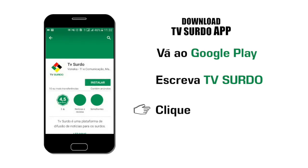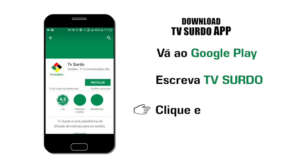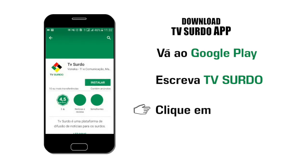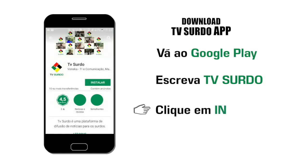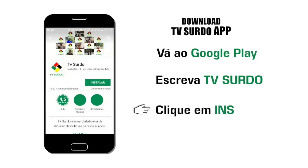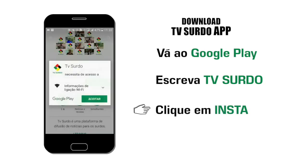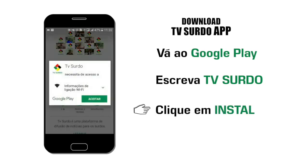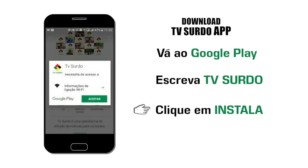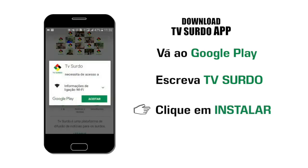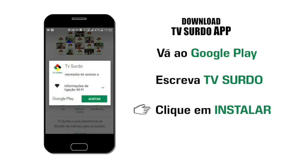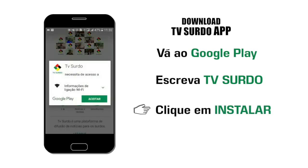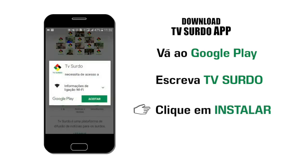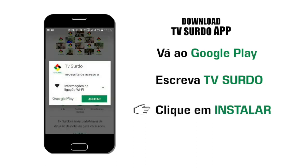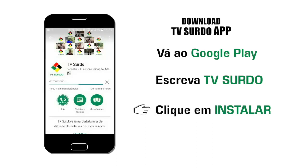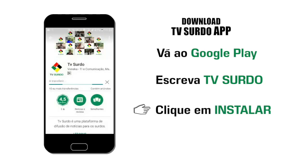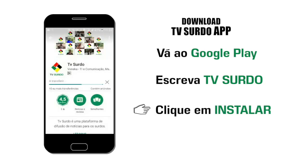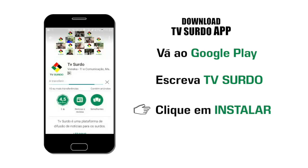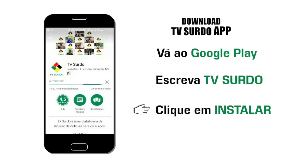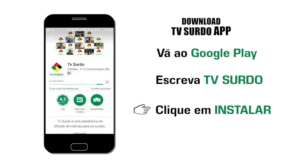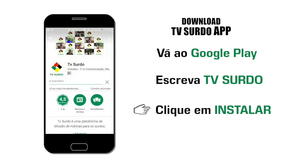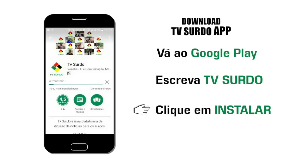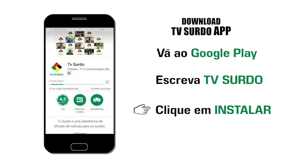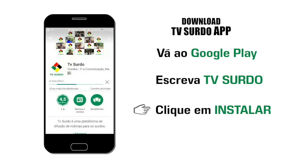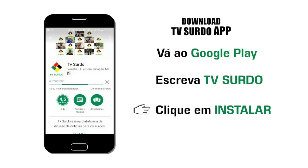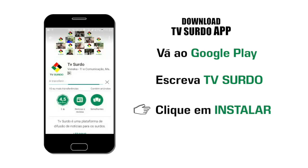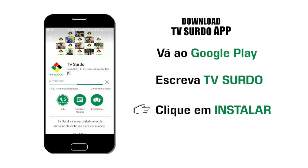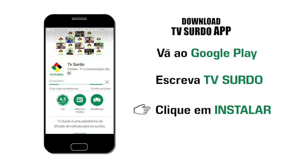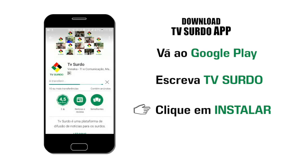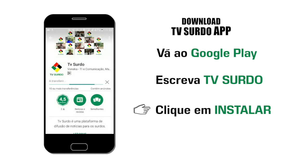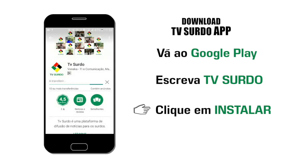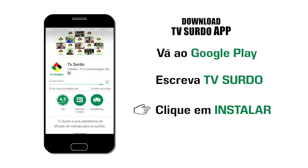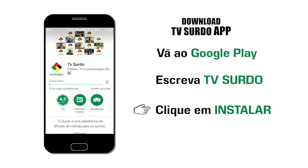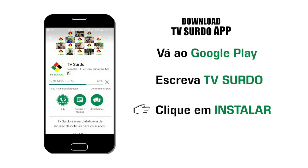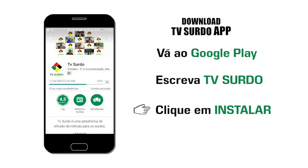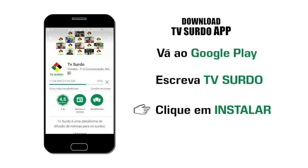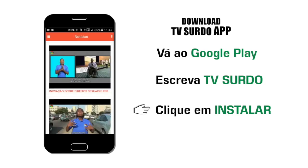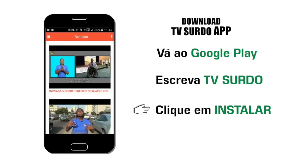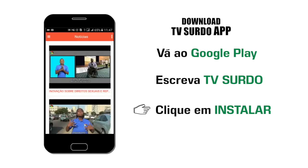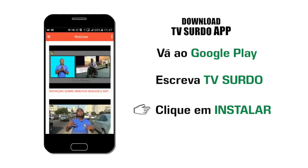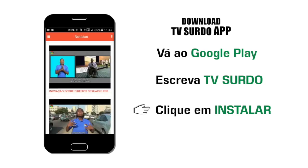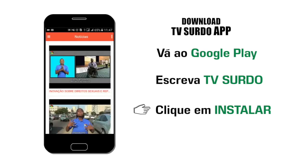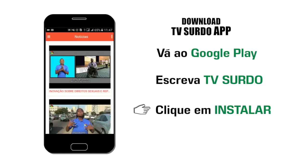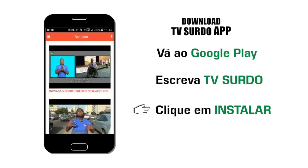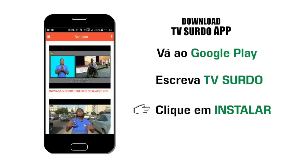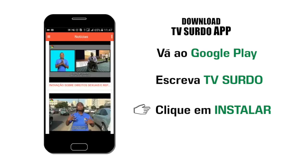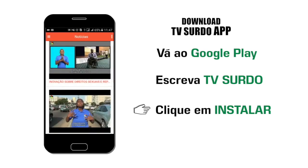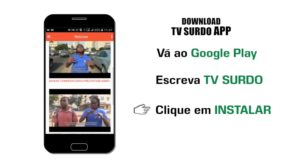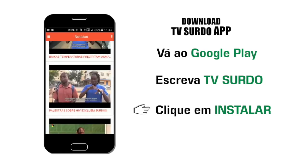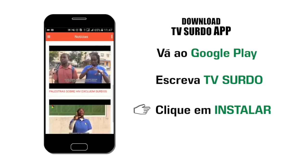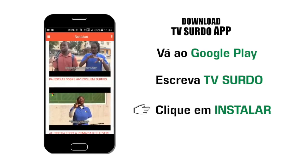clique no ícone com o emblema da TV surdo e de seguida instale e já está